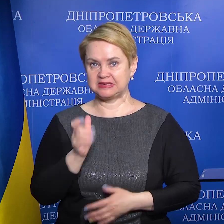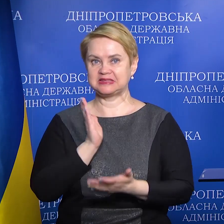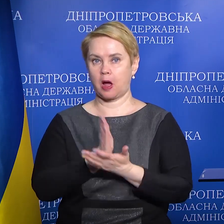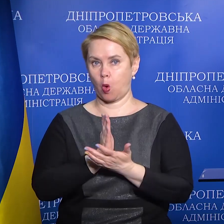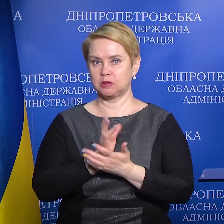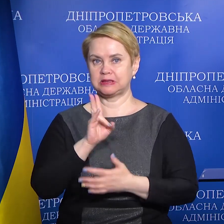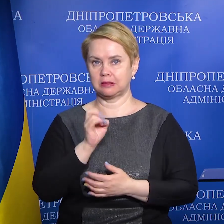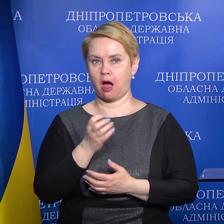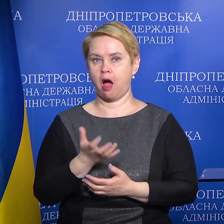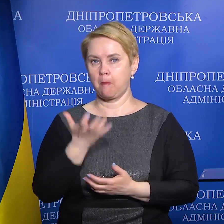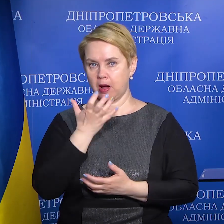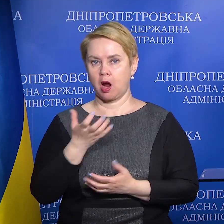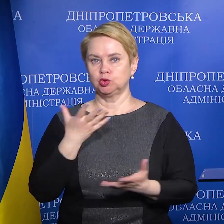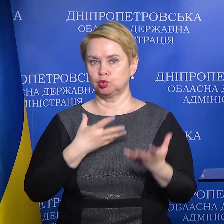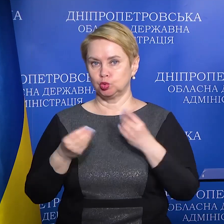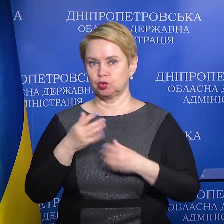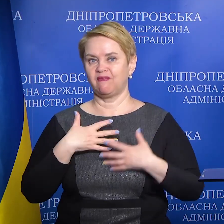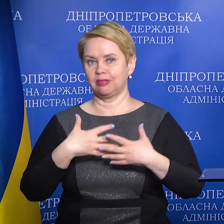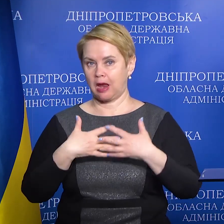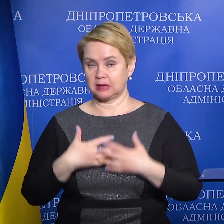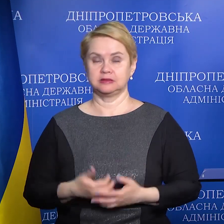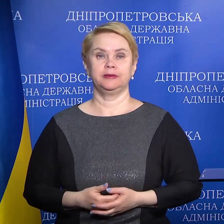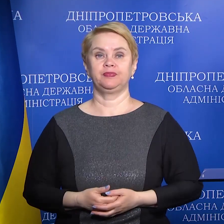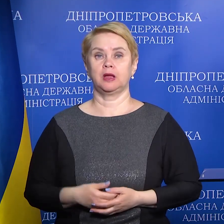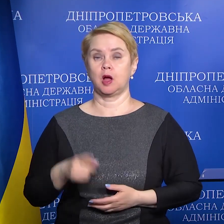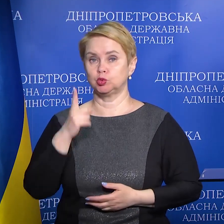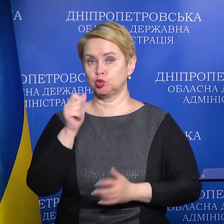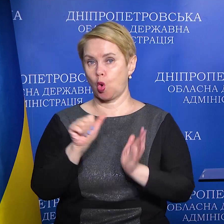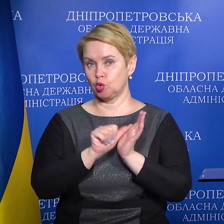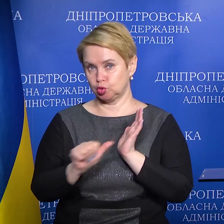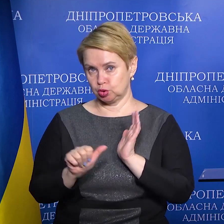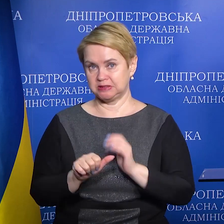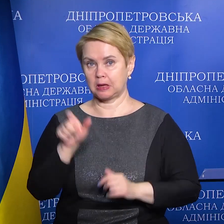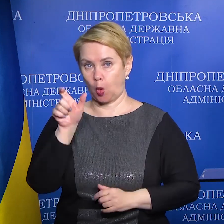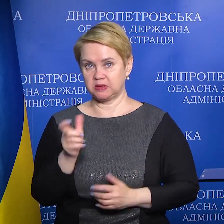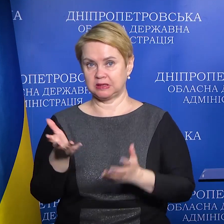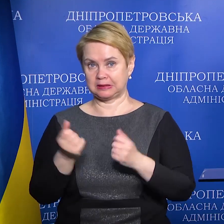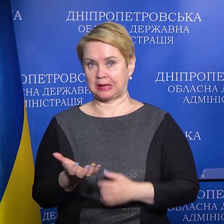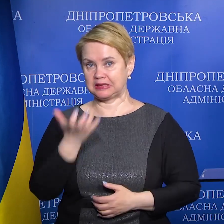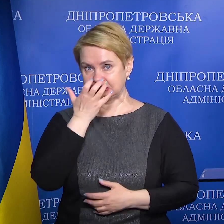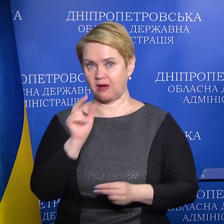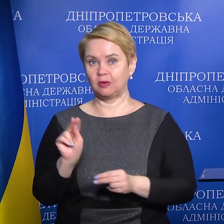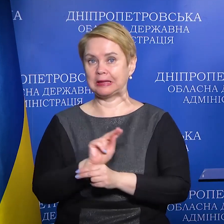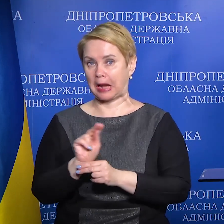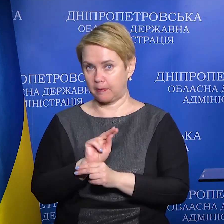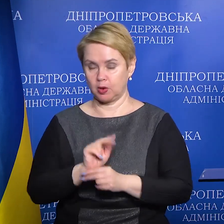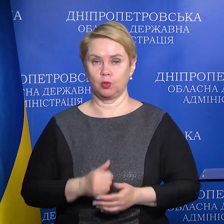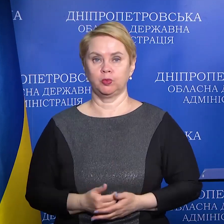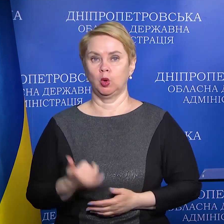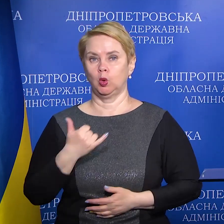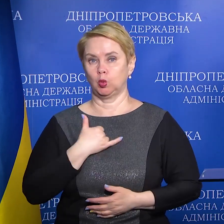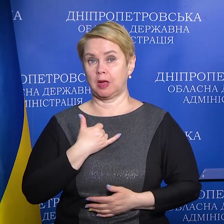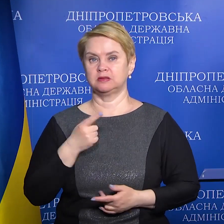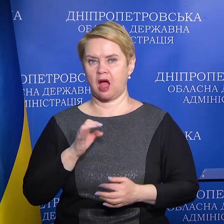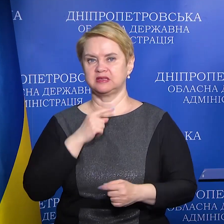знаходиться на апараті штучної вентиляції легень. 160 пацієнтів отримують кисневу терапію. У